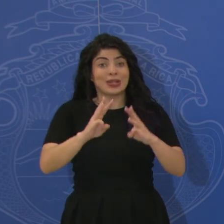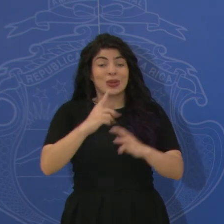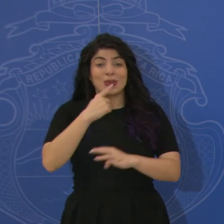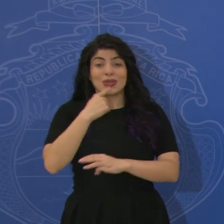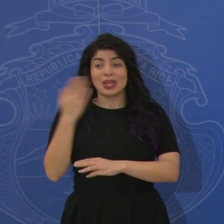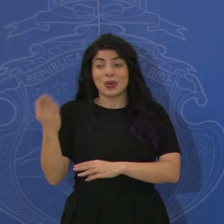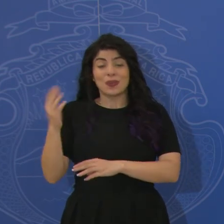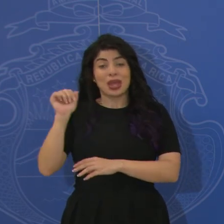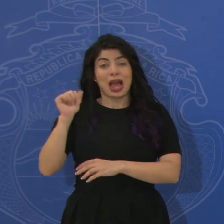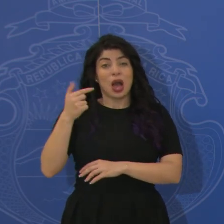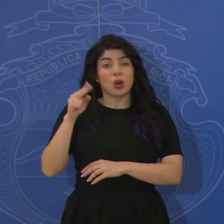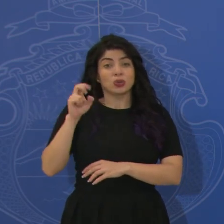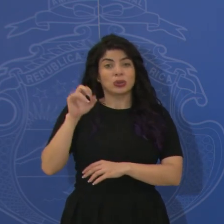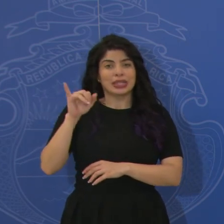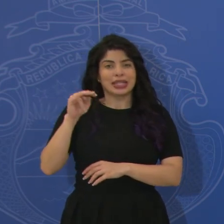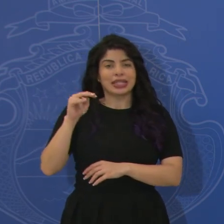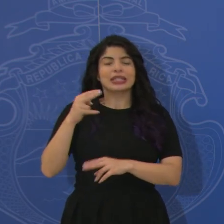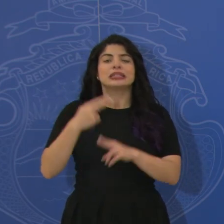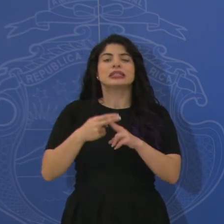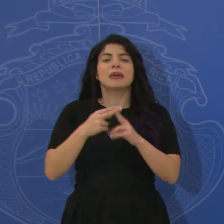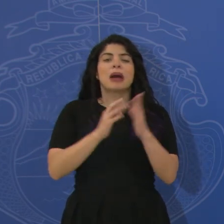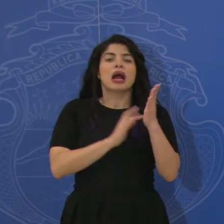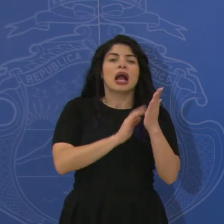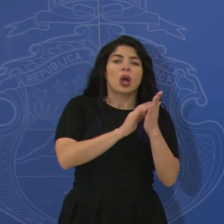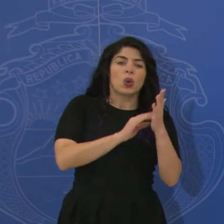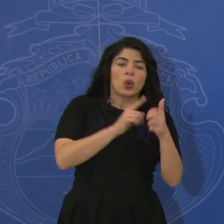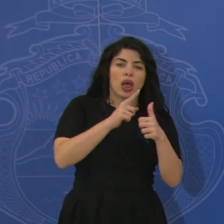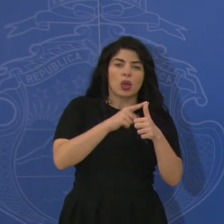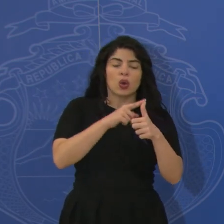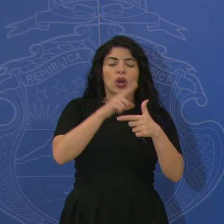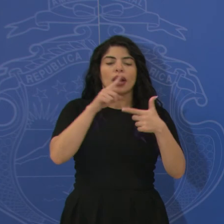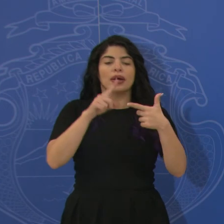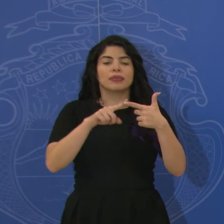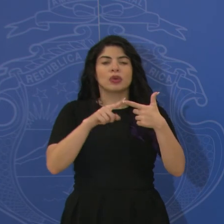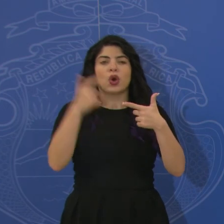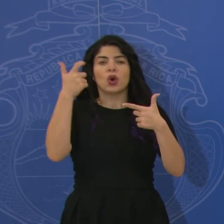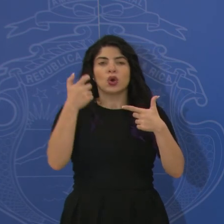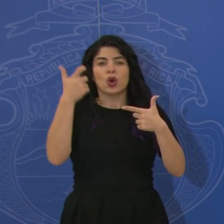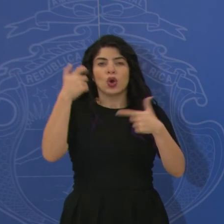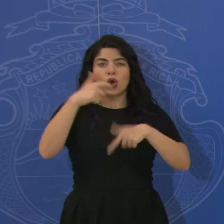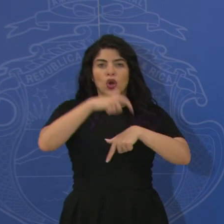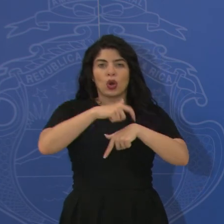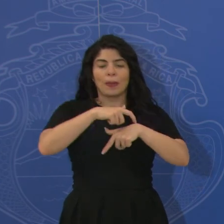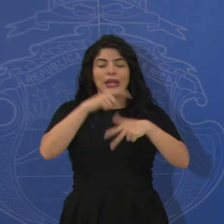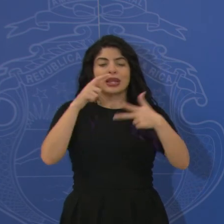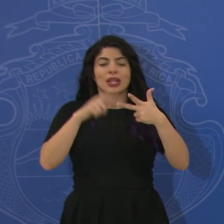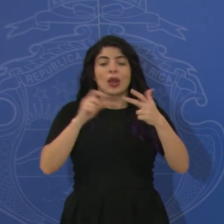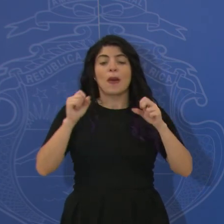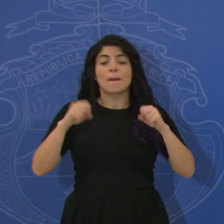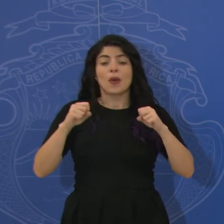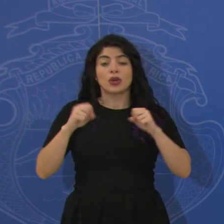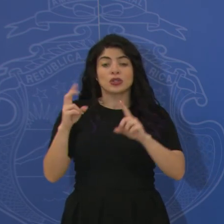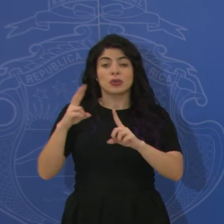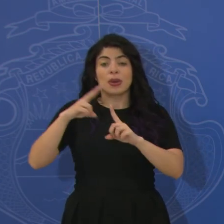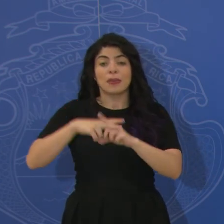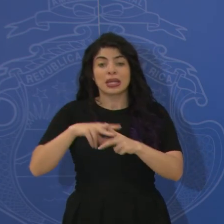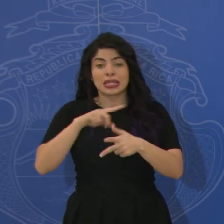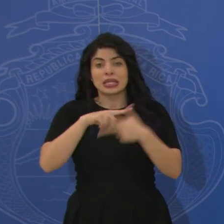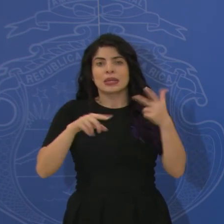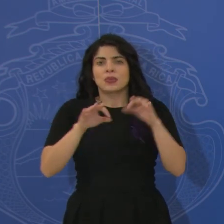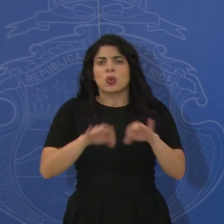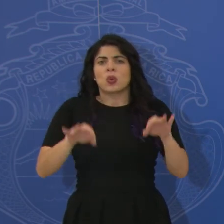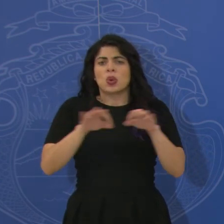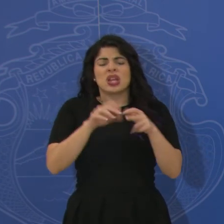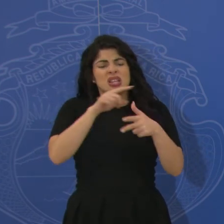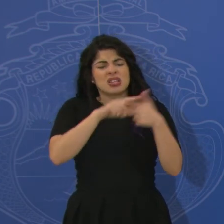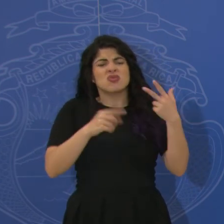Agustín, lo que hemos llamado la calculadora, lo que hemos llamado el cronómetro y lo que hemos llamado la viabilidad son muy importantes. ¿Cómo llegamos